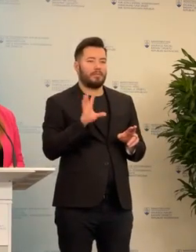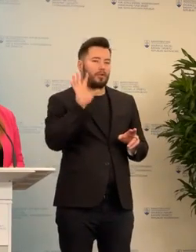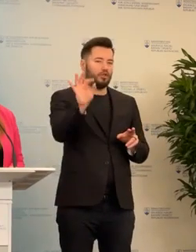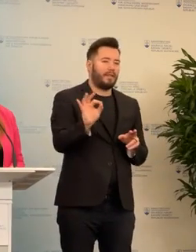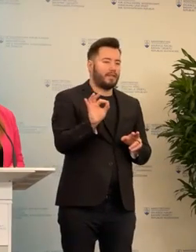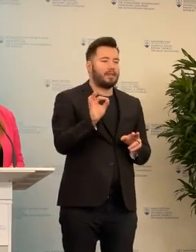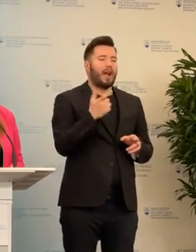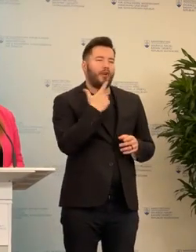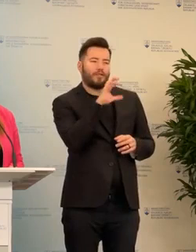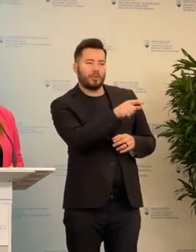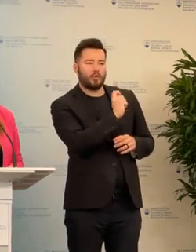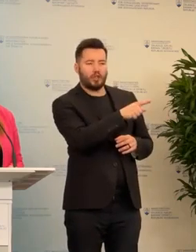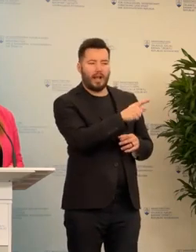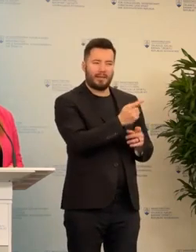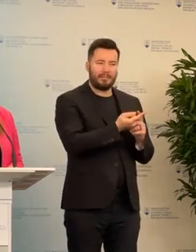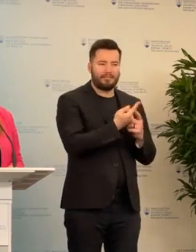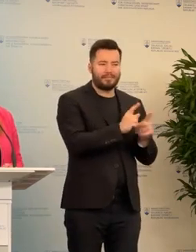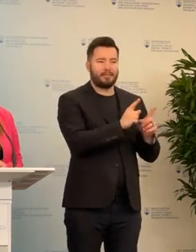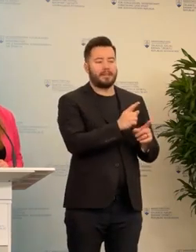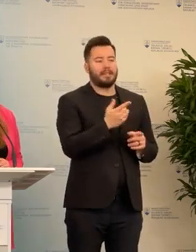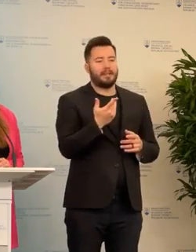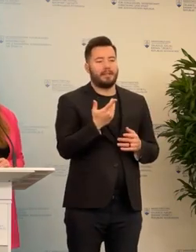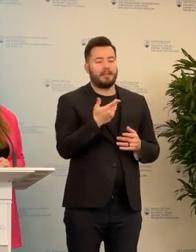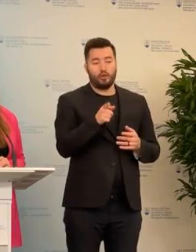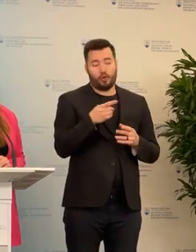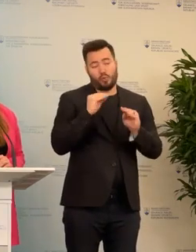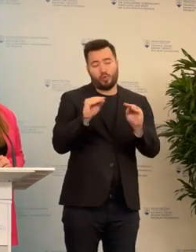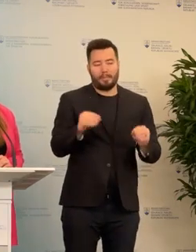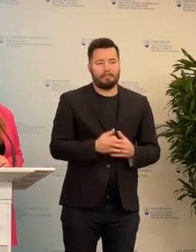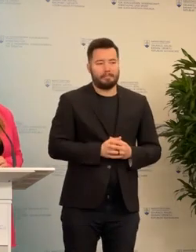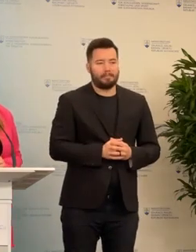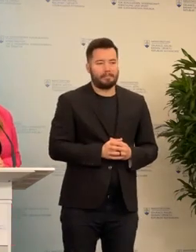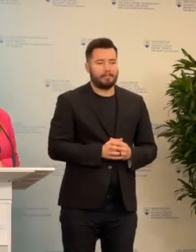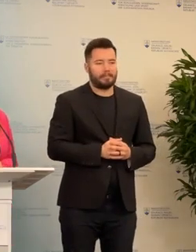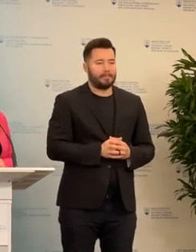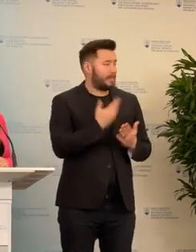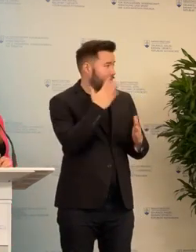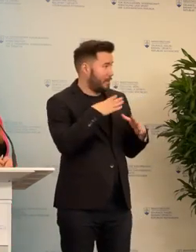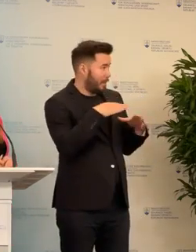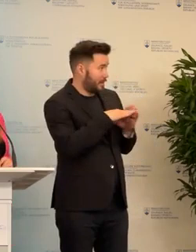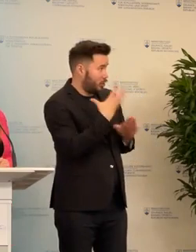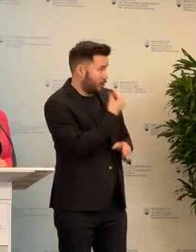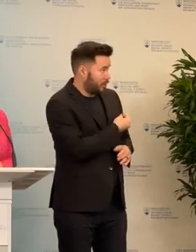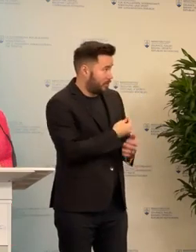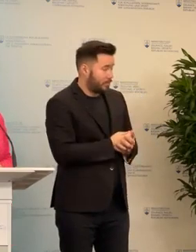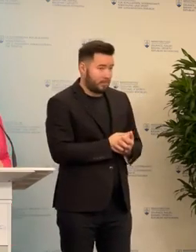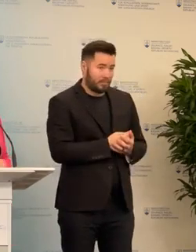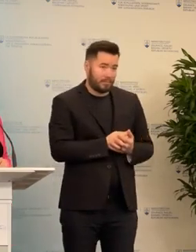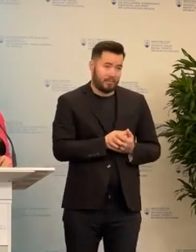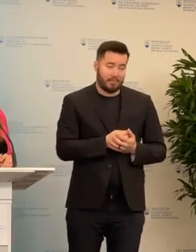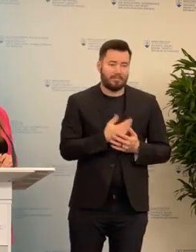zavolať a kontaktovať. Aby som sa ešte chcela opýtať, neviem, pán minister už asi odišiel, že?